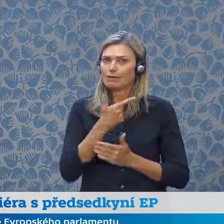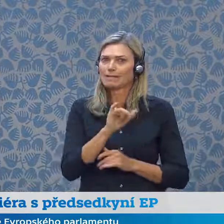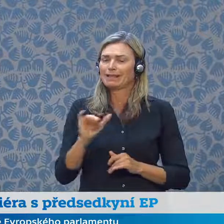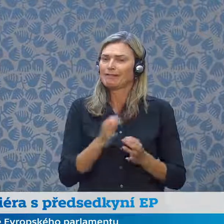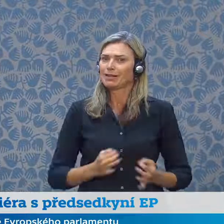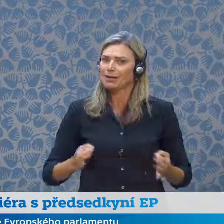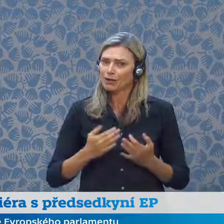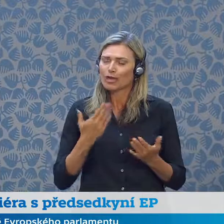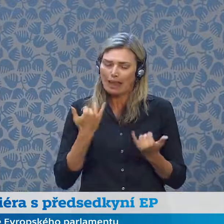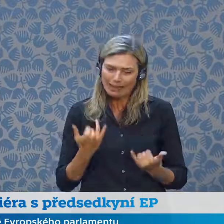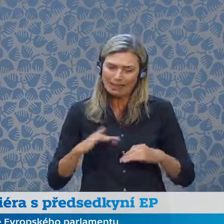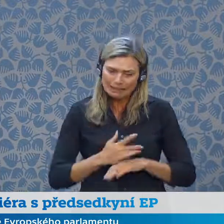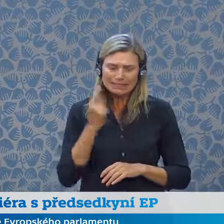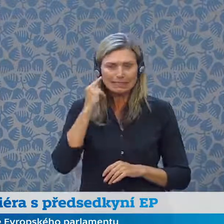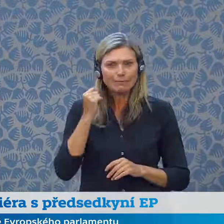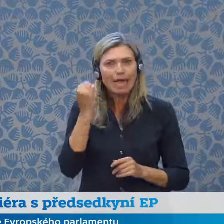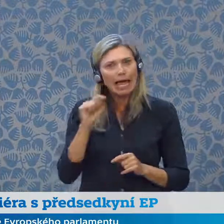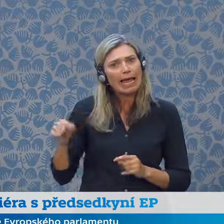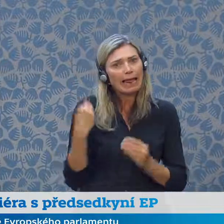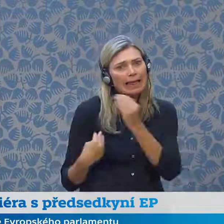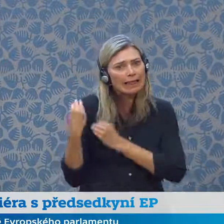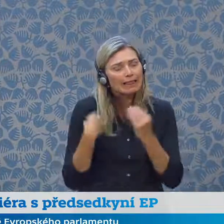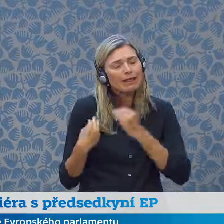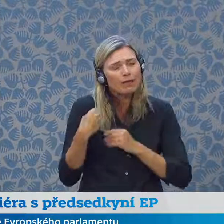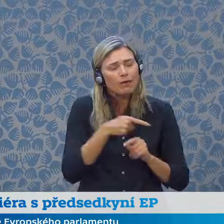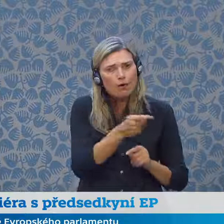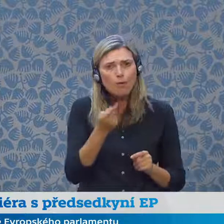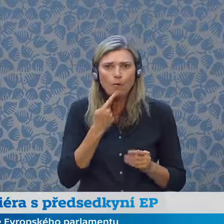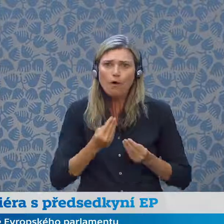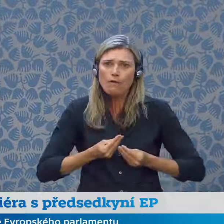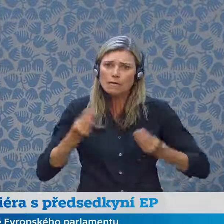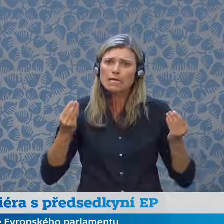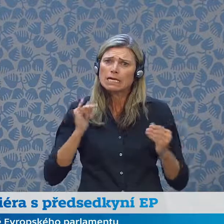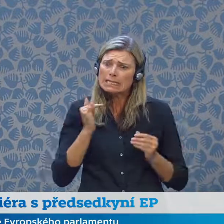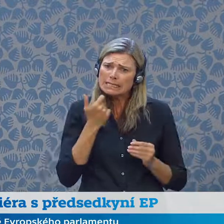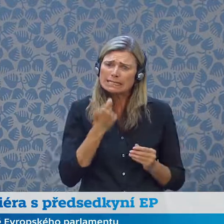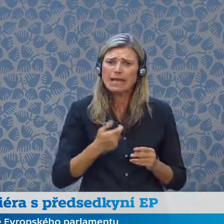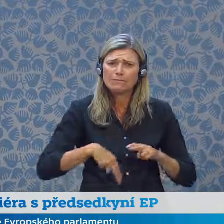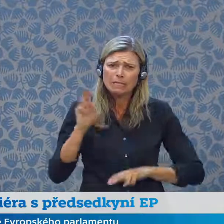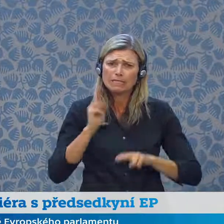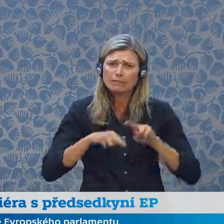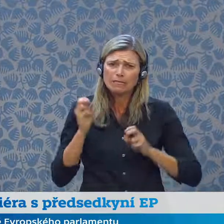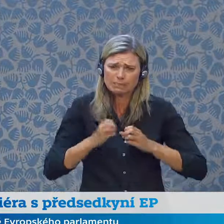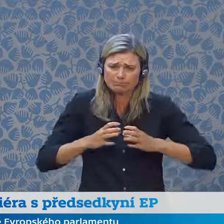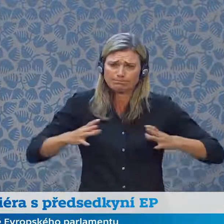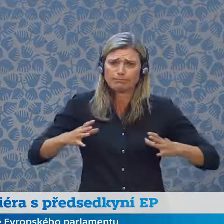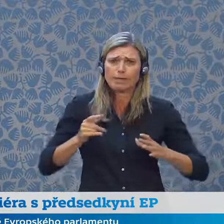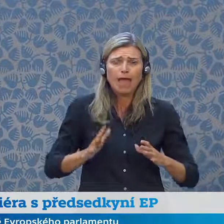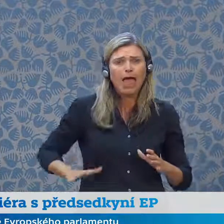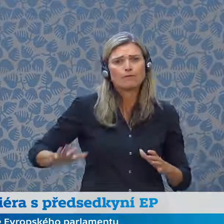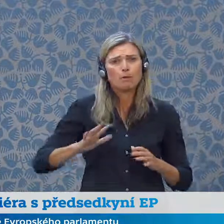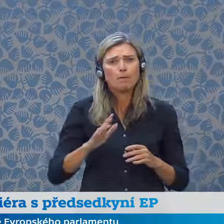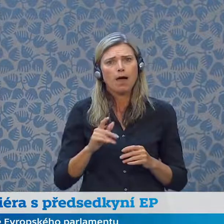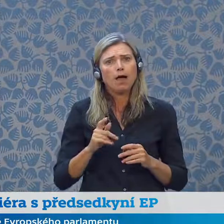nacházíme se ve chvíli, kdy hodně občanů nám říká, že chce více Evropy, chce, aby Evropa více se na